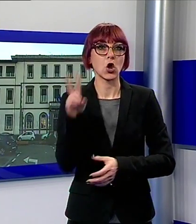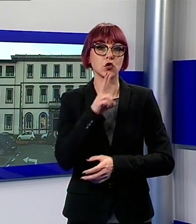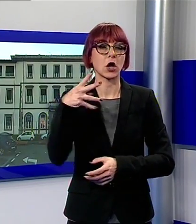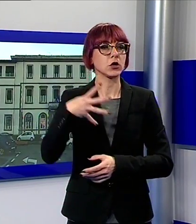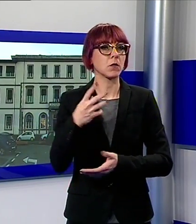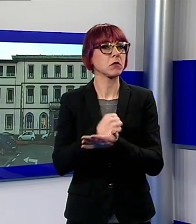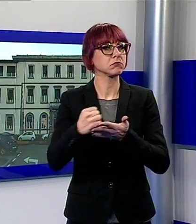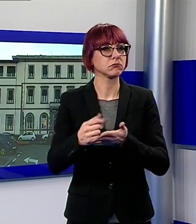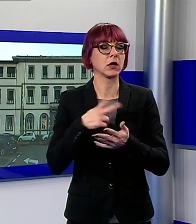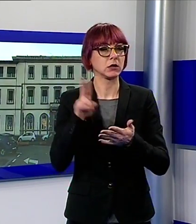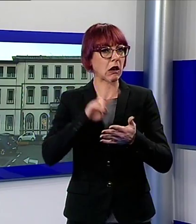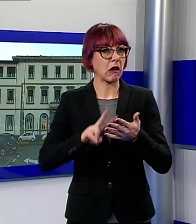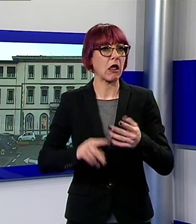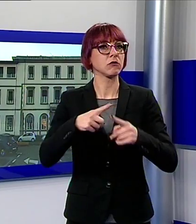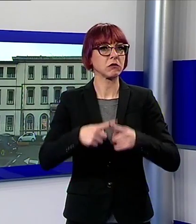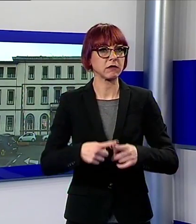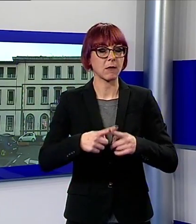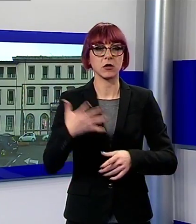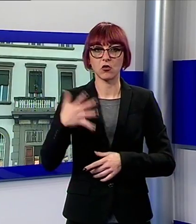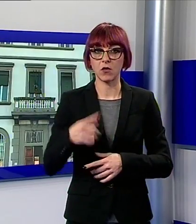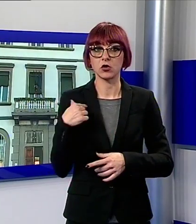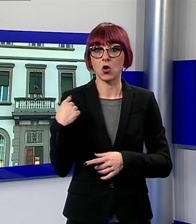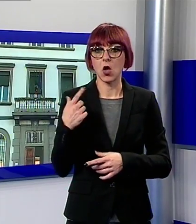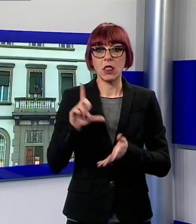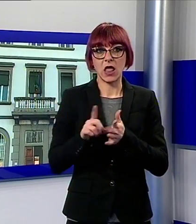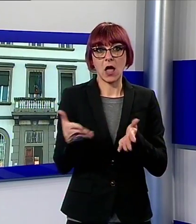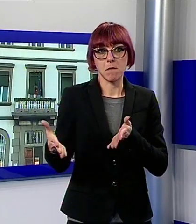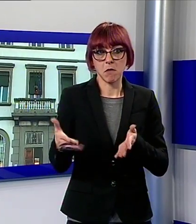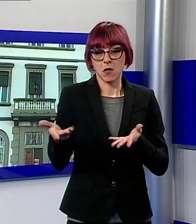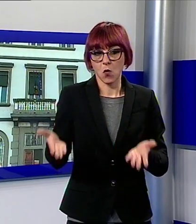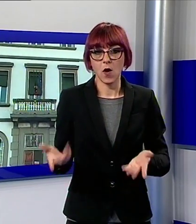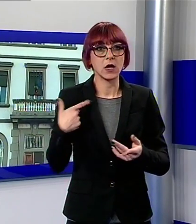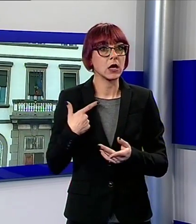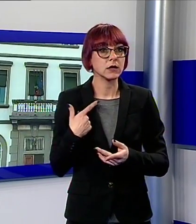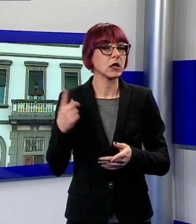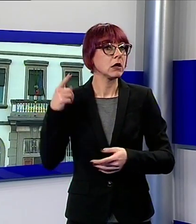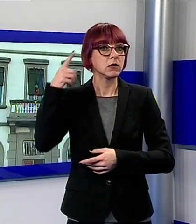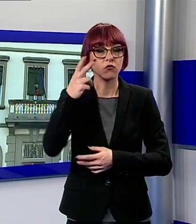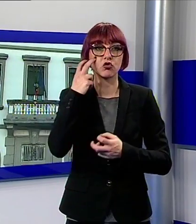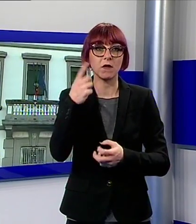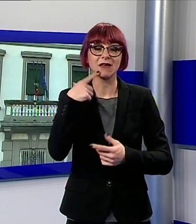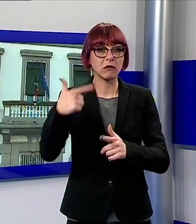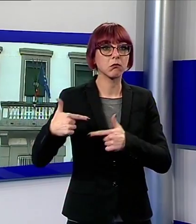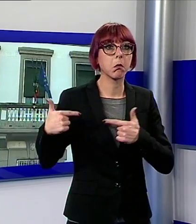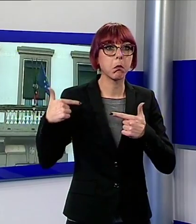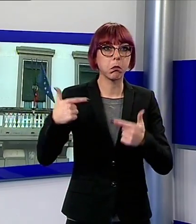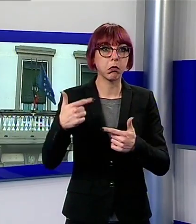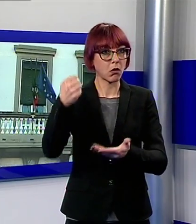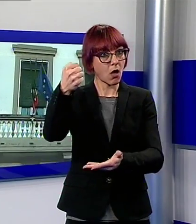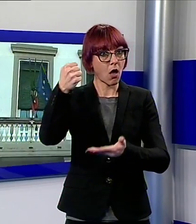questi tempi è difficile trovare benefattori che elargiscano somme così rilevanti spiega il presidente dell'istituto Giannecchini che ha preso della